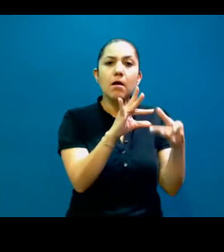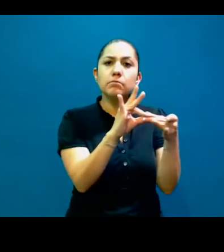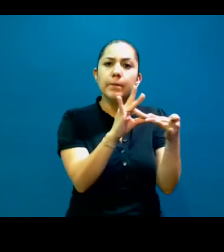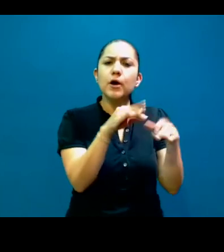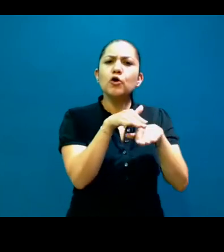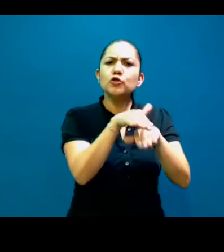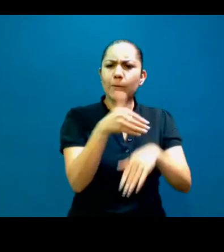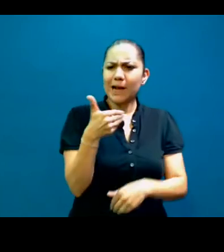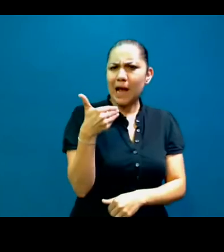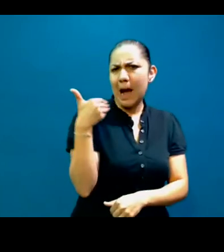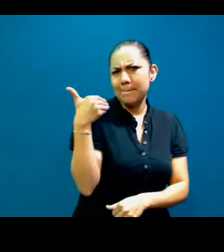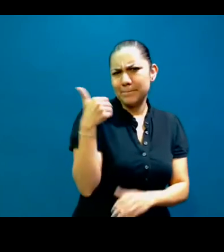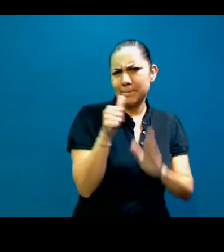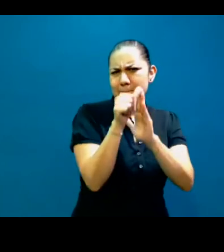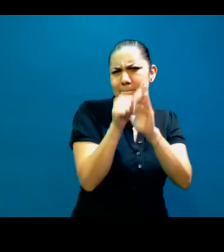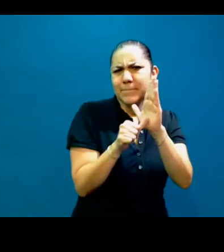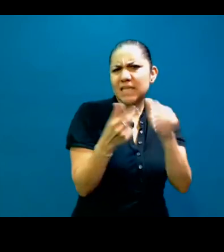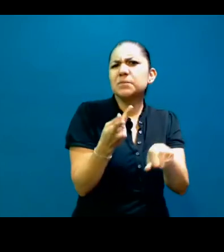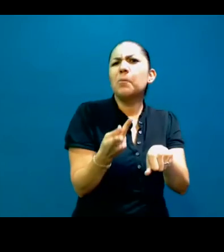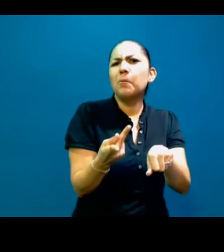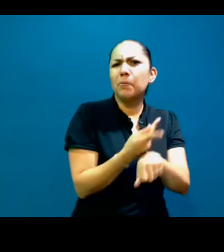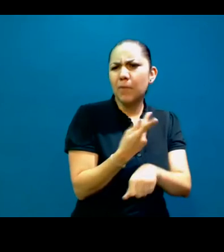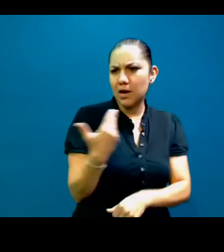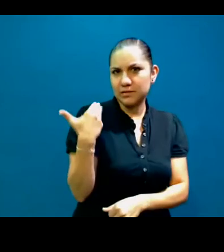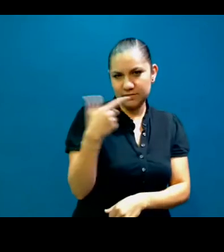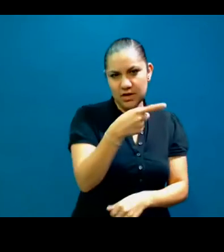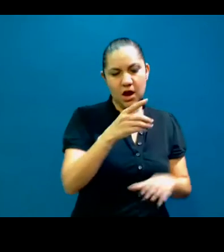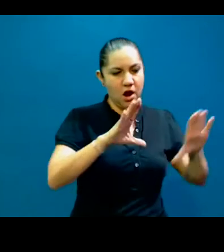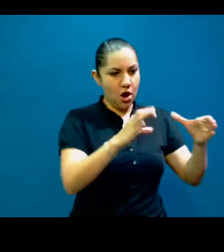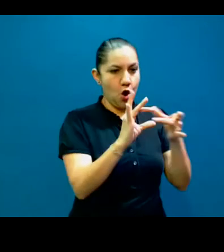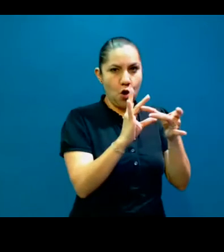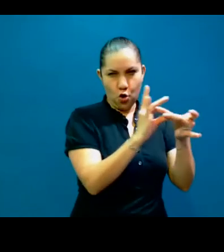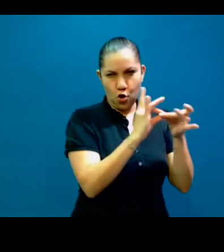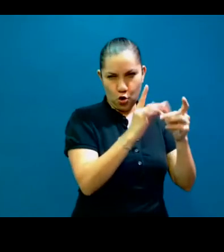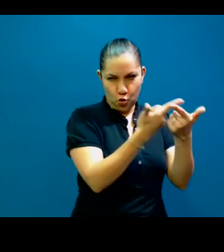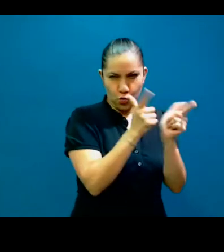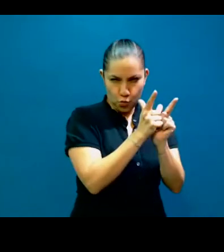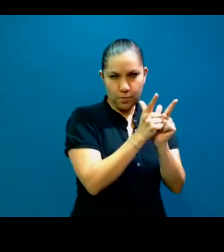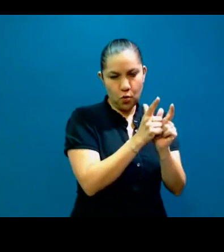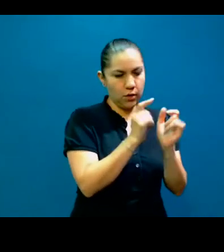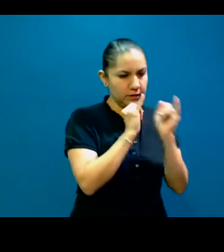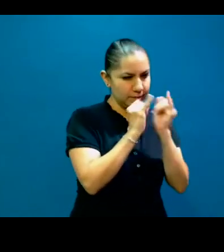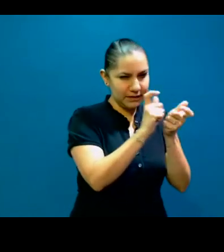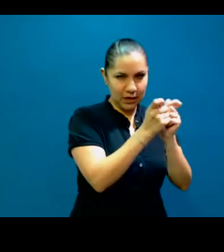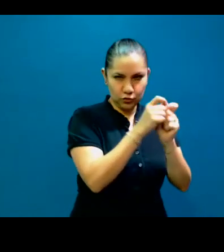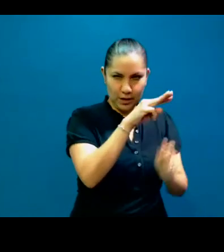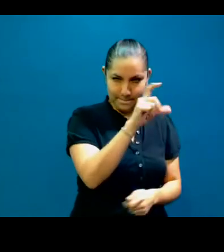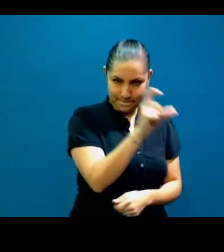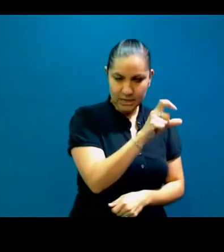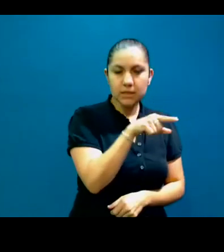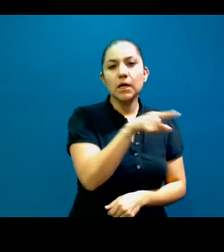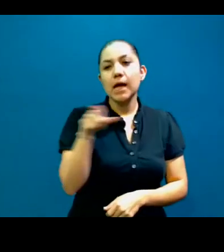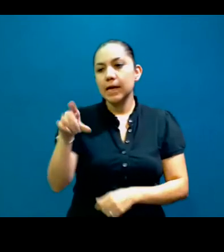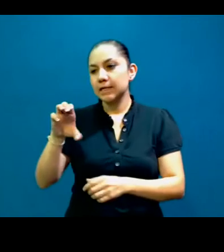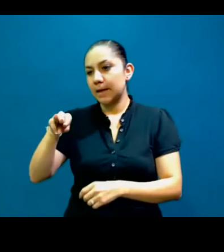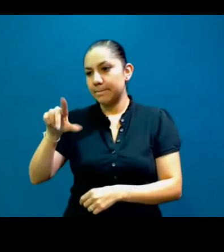surgió hace apenas unos meses. El colectivo Traductores MX, apoyado por el Colegio Mexicano de Licenciados en Traducción e